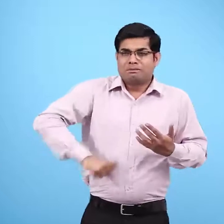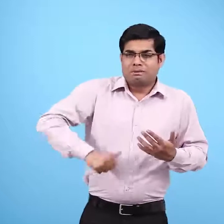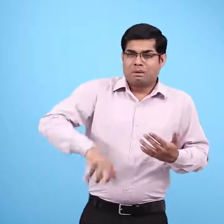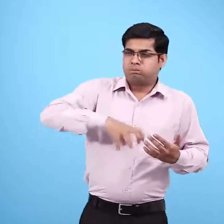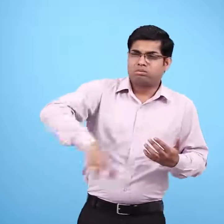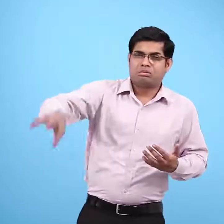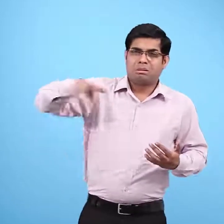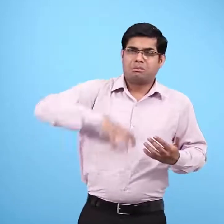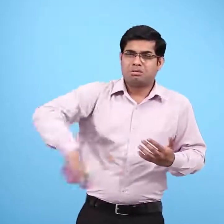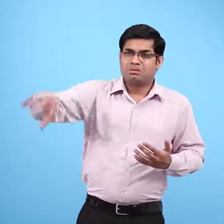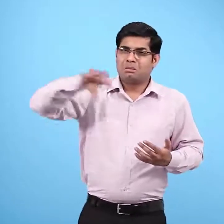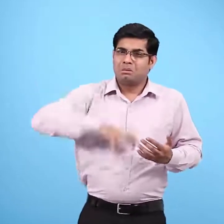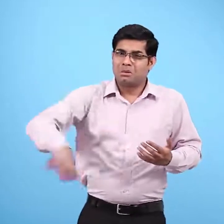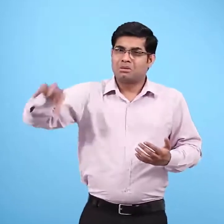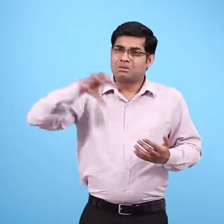साथ में दस्त भी लग गए थे